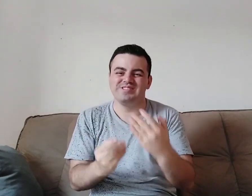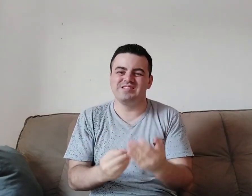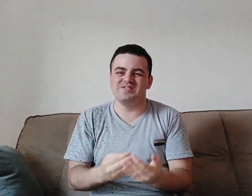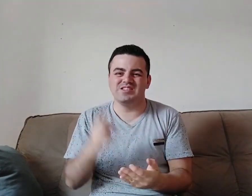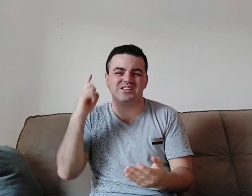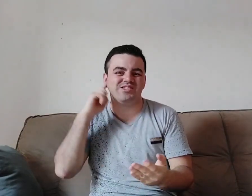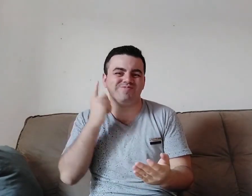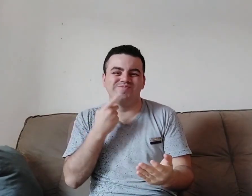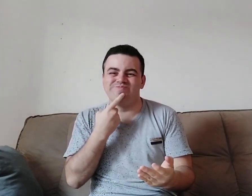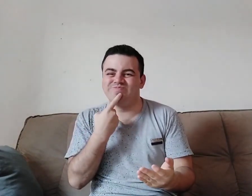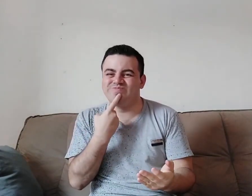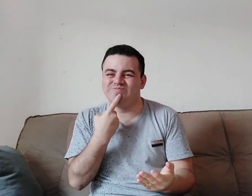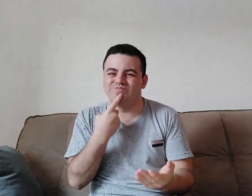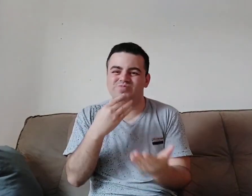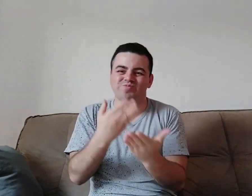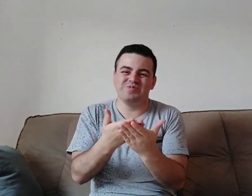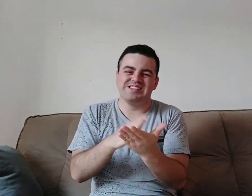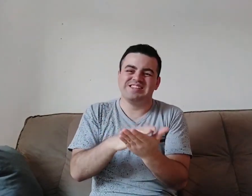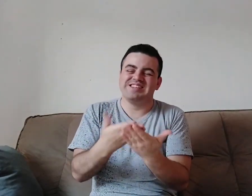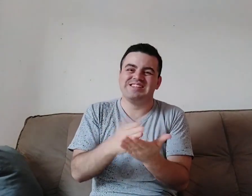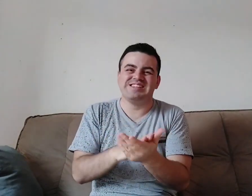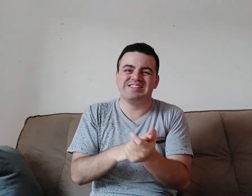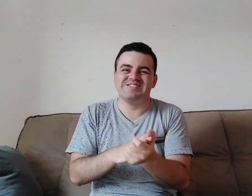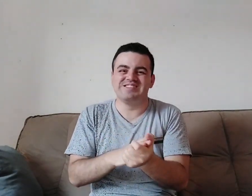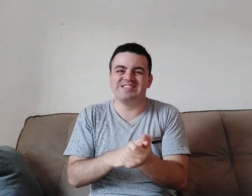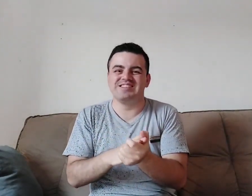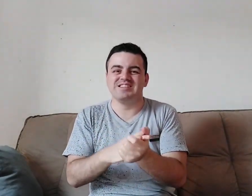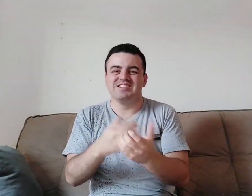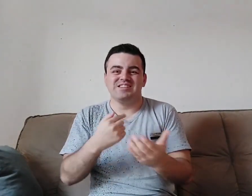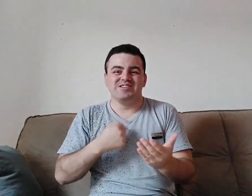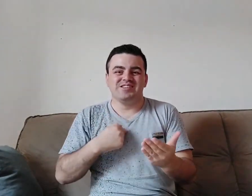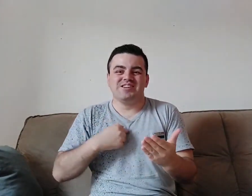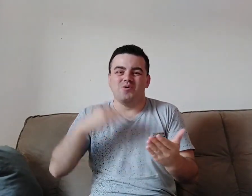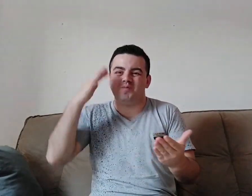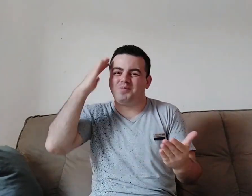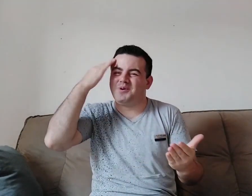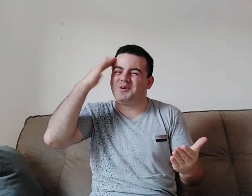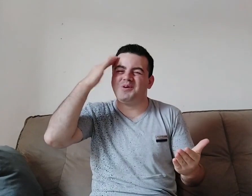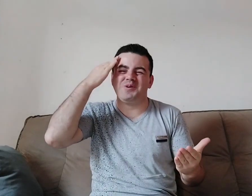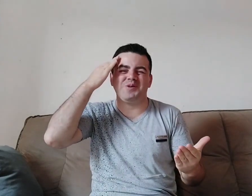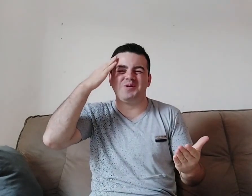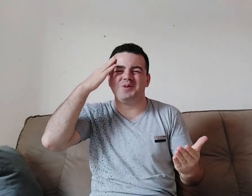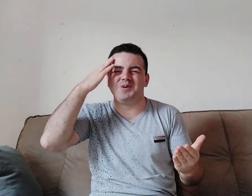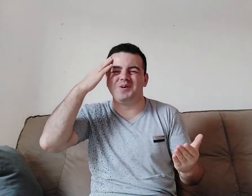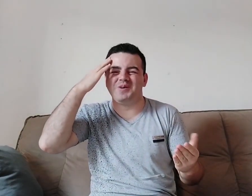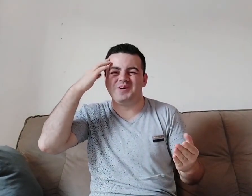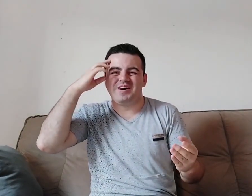vídeos em Libras e ver vídeos de surdos sinalizando. E eu entendia tudo